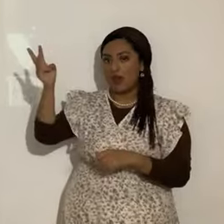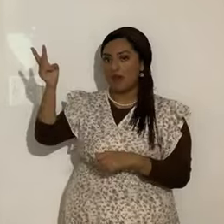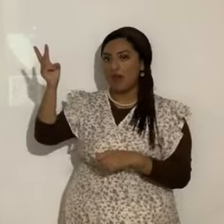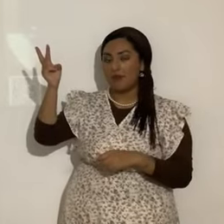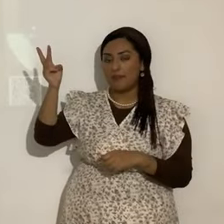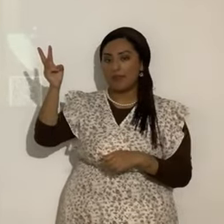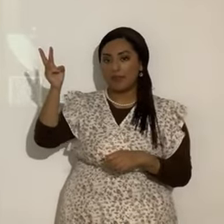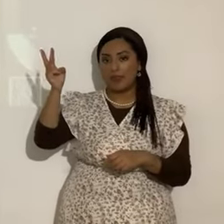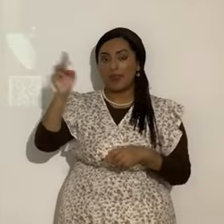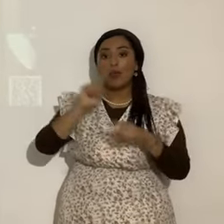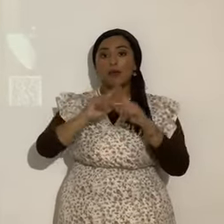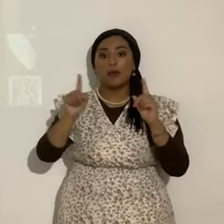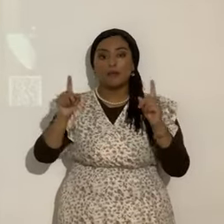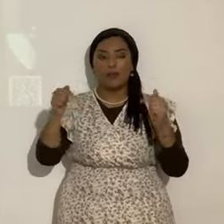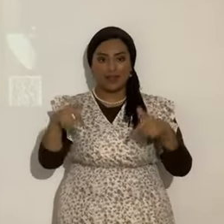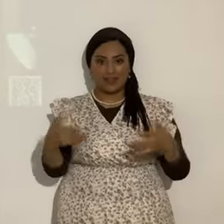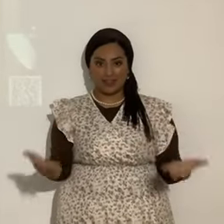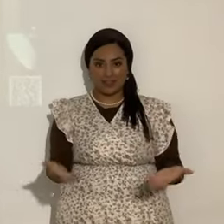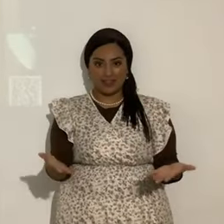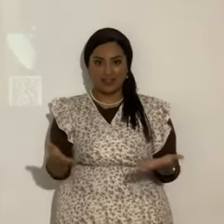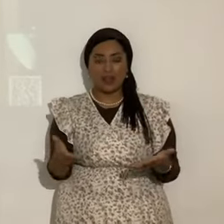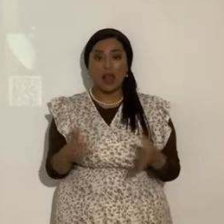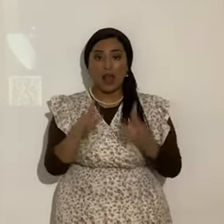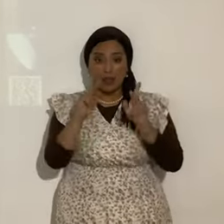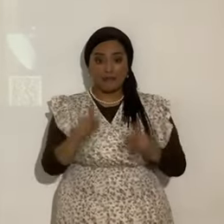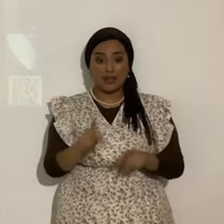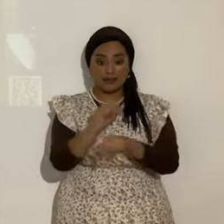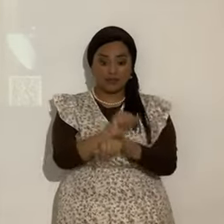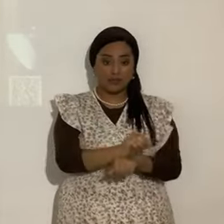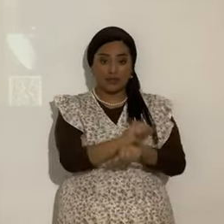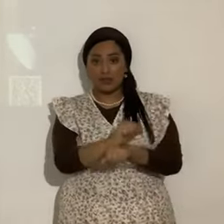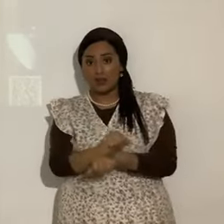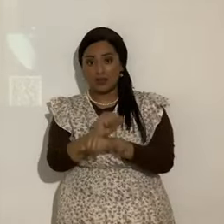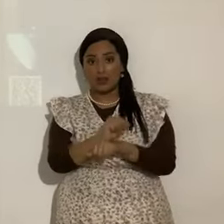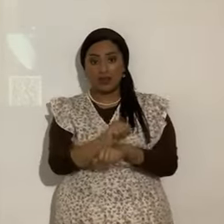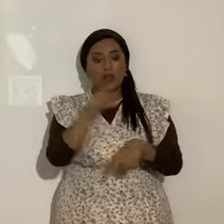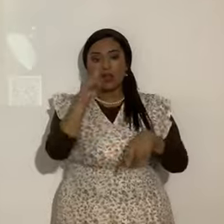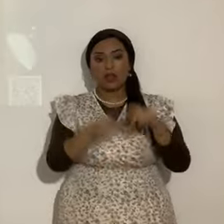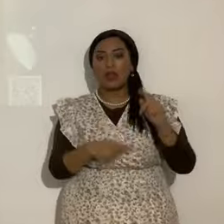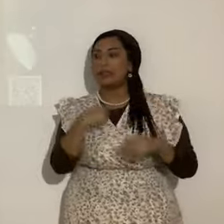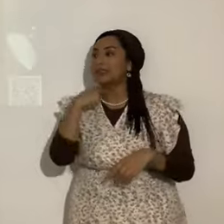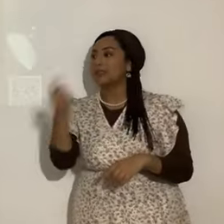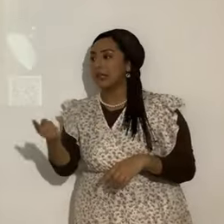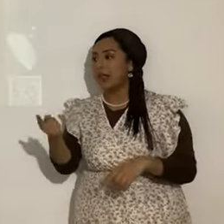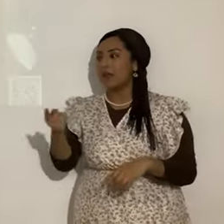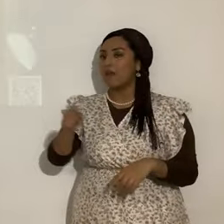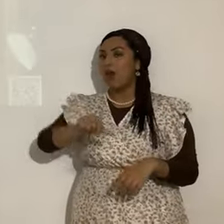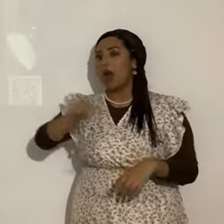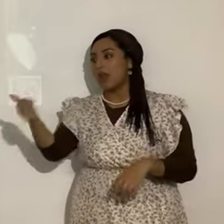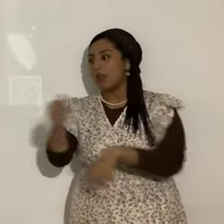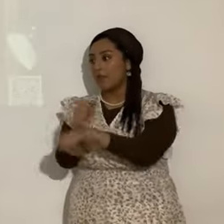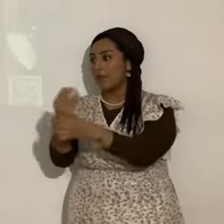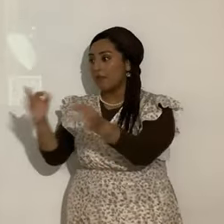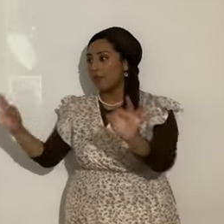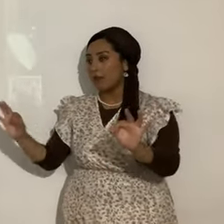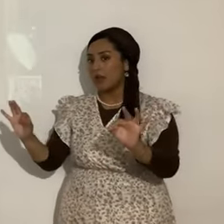Pero vamos a la tierra. O un esclavo no puede dar la libertad a otro esclavo. En la Torah sí. Pero bueno, aquí,